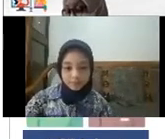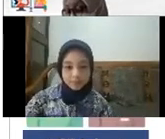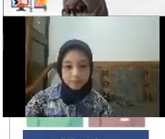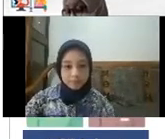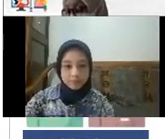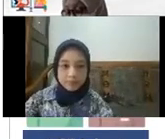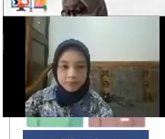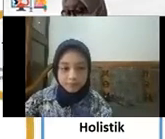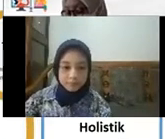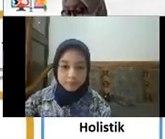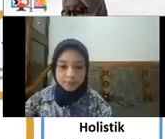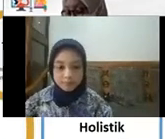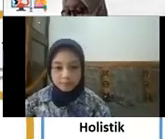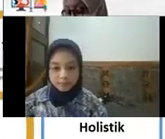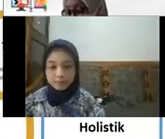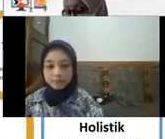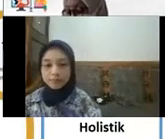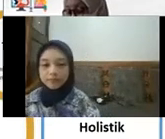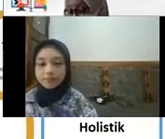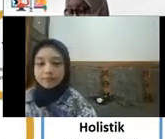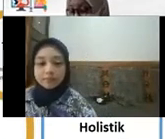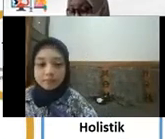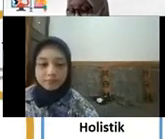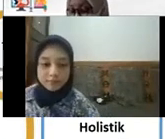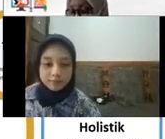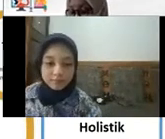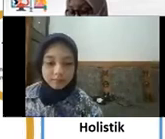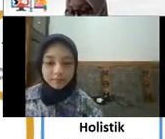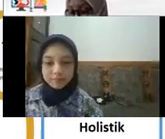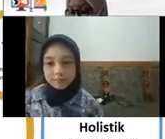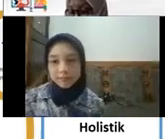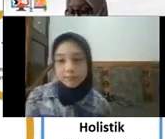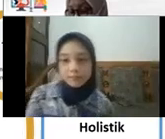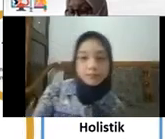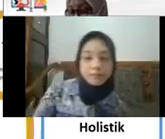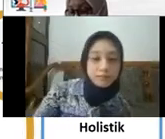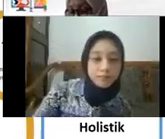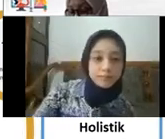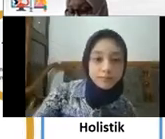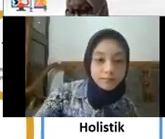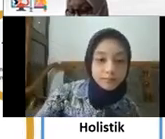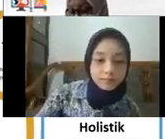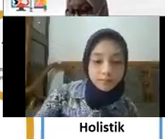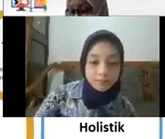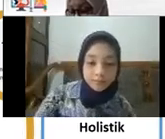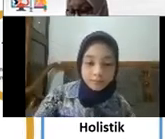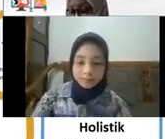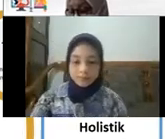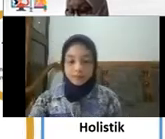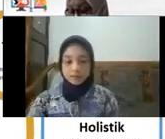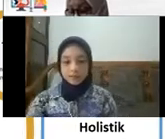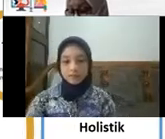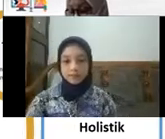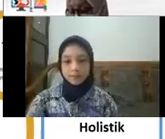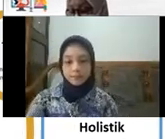Caranya Yaitu dengan Melakukan Berbagai Kolaborasi Melakukan Berbagai Proyek Agar mempunyai Dampak